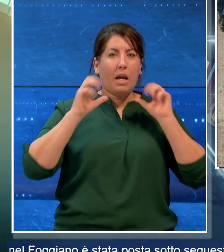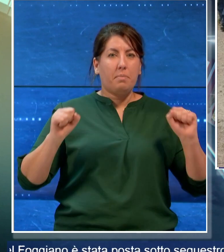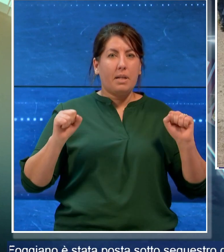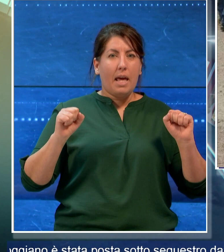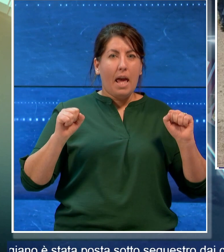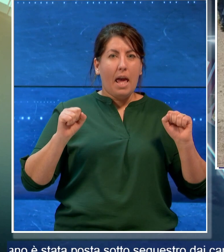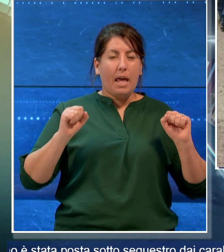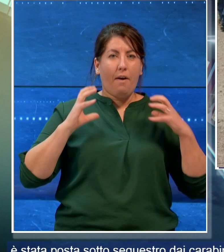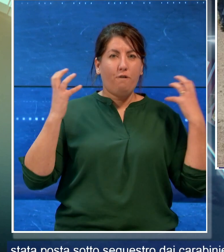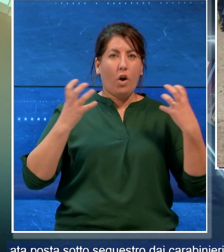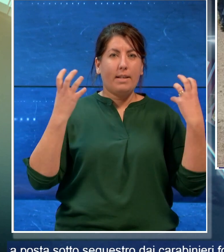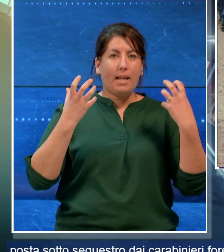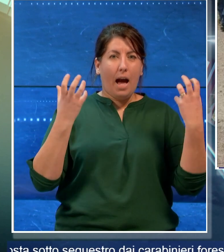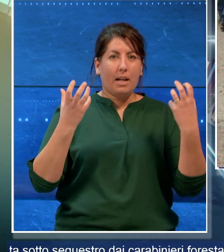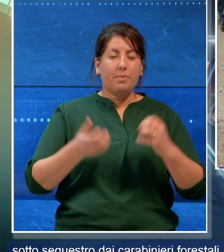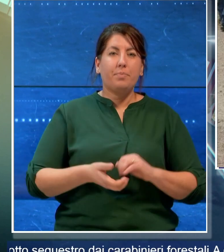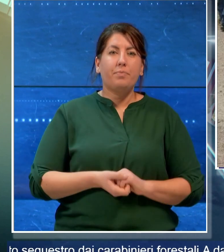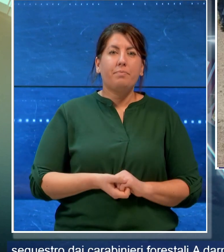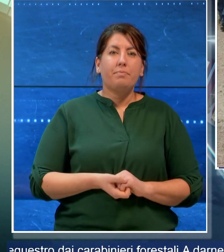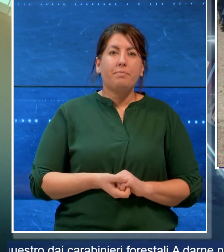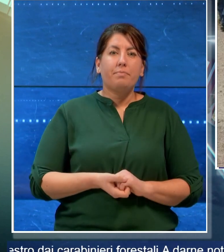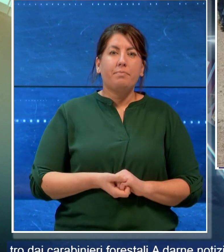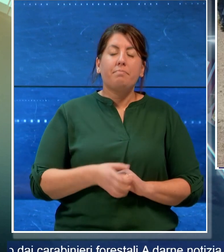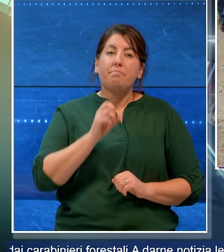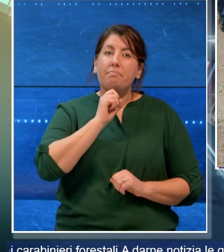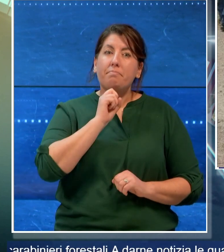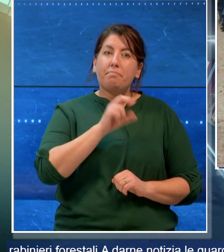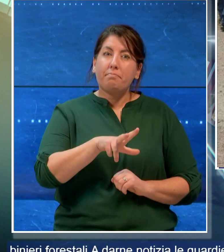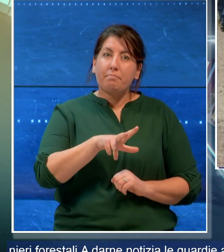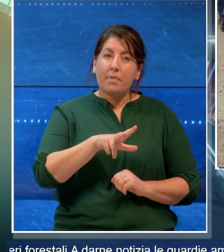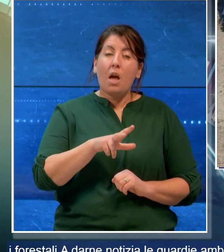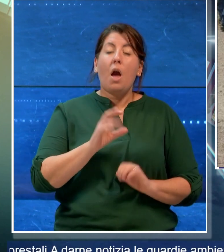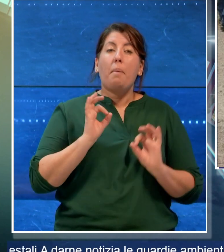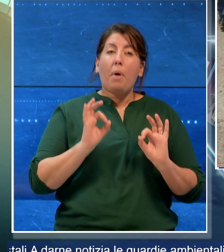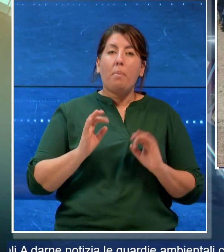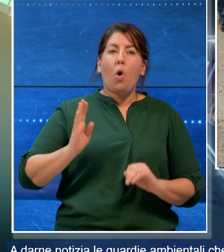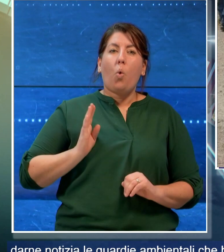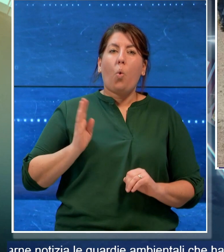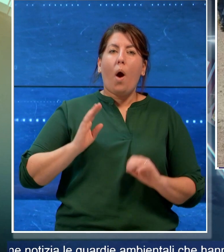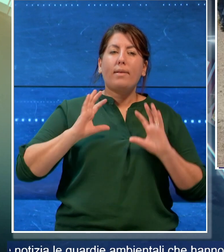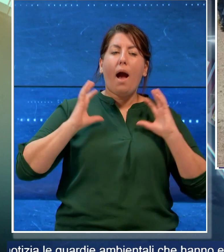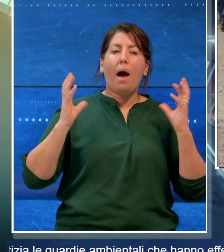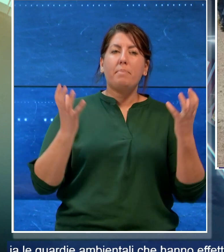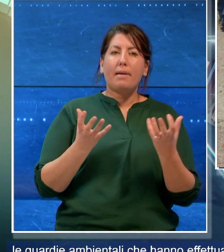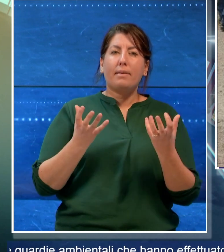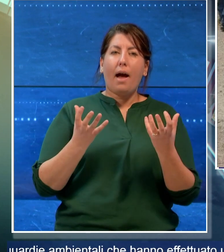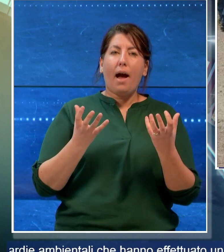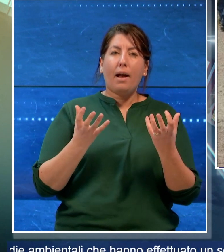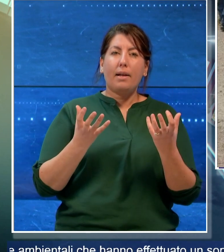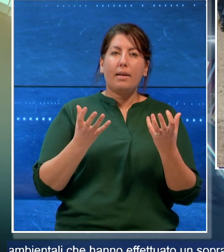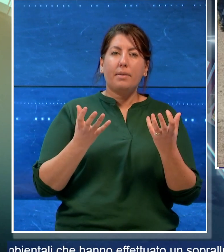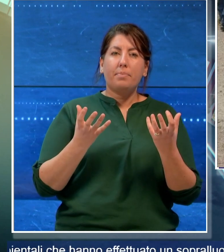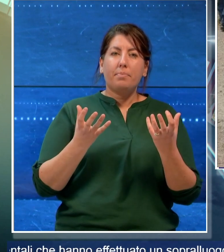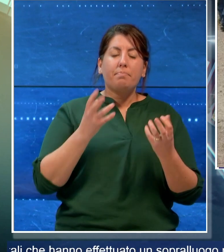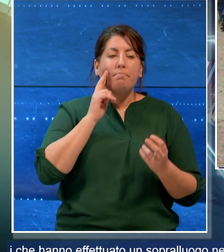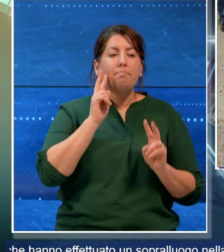forestali a darne notizia le guardie ambientali che hanno effettuato un